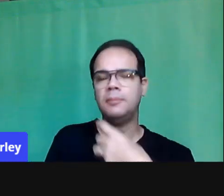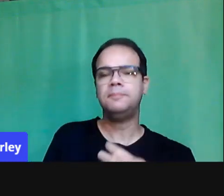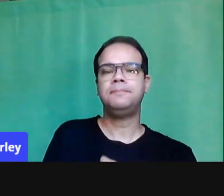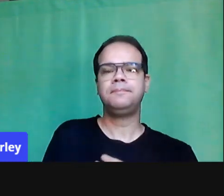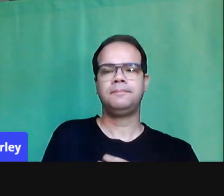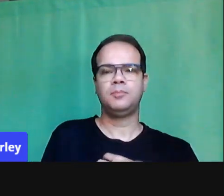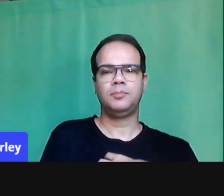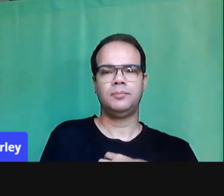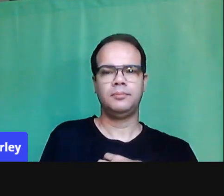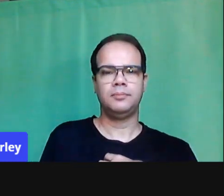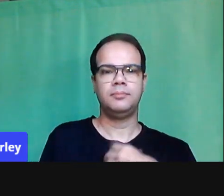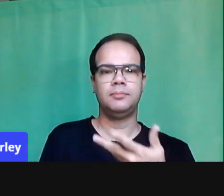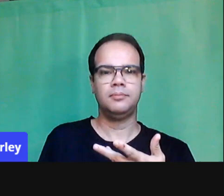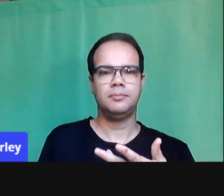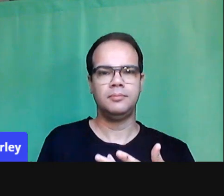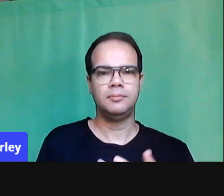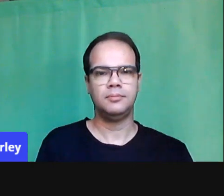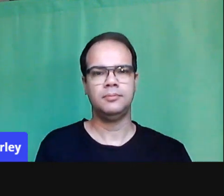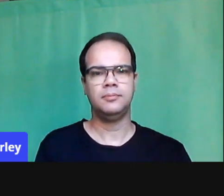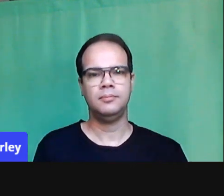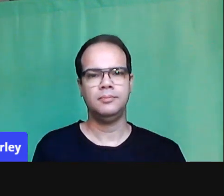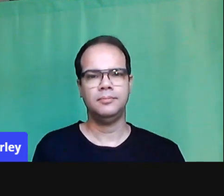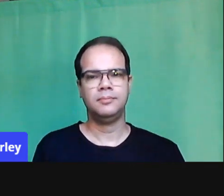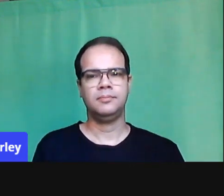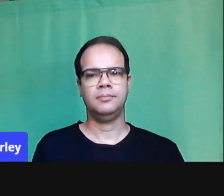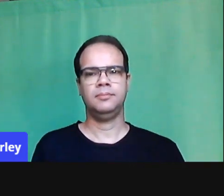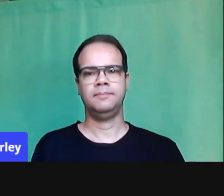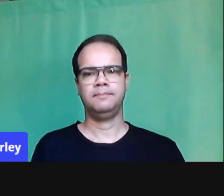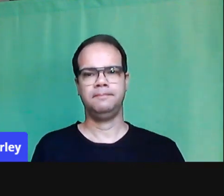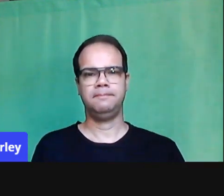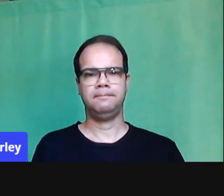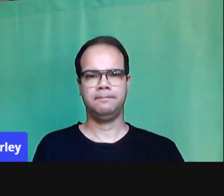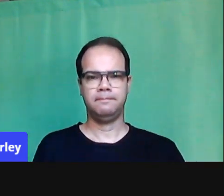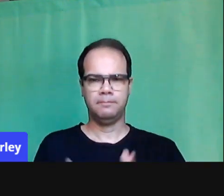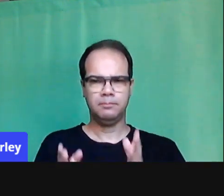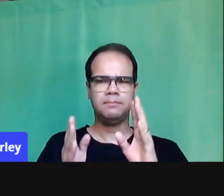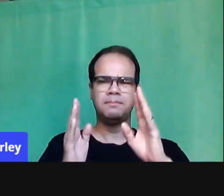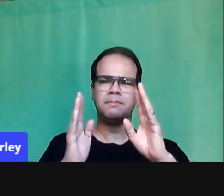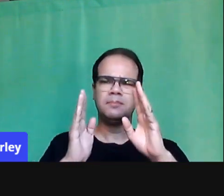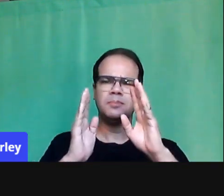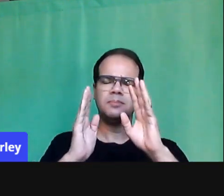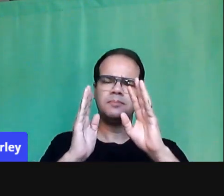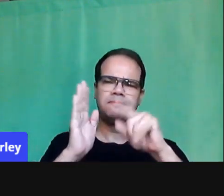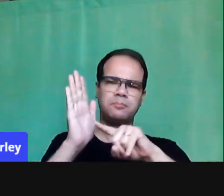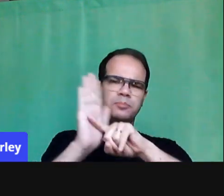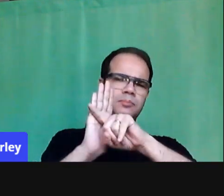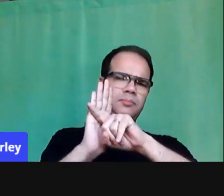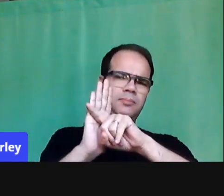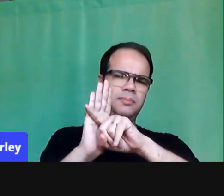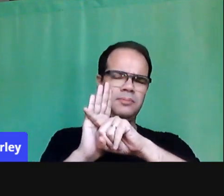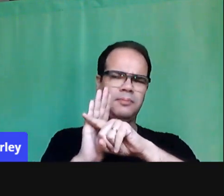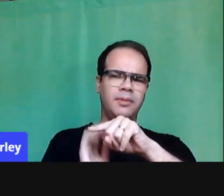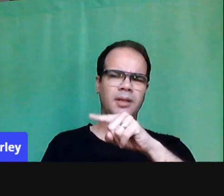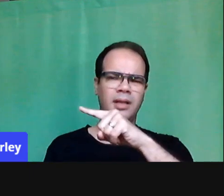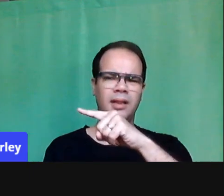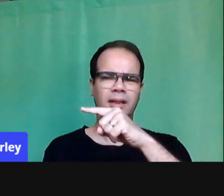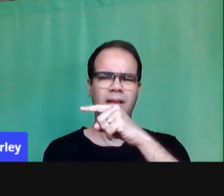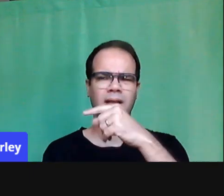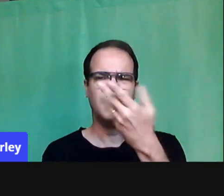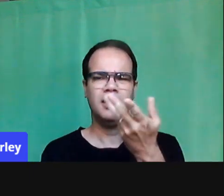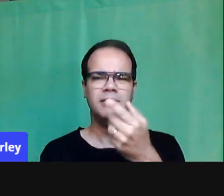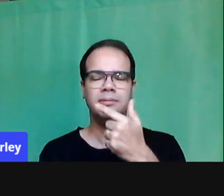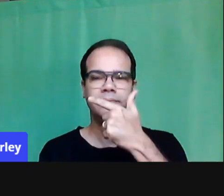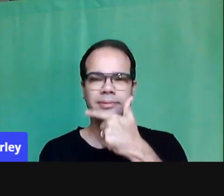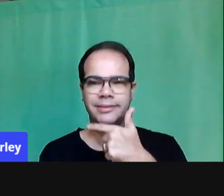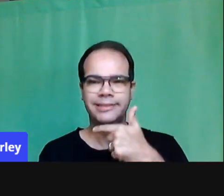presencial, e eu tenho sempre esse hábito. Vem cá, por que você está se mexendo tanto? O está acontecendo? Sorriu por